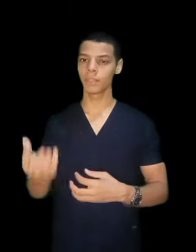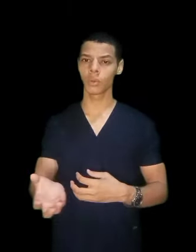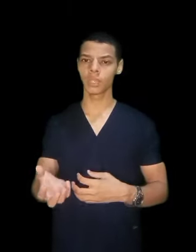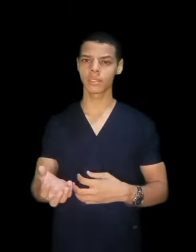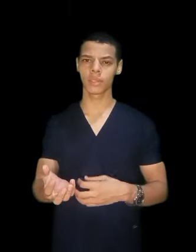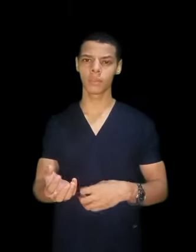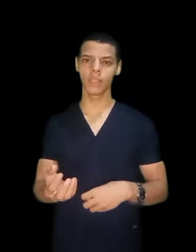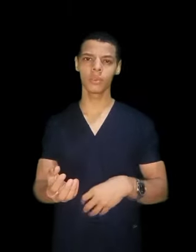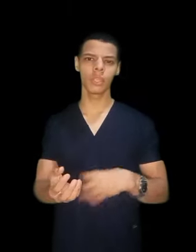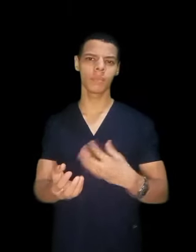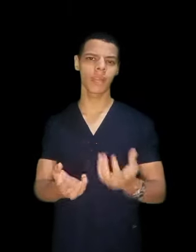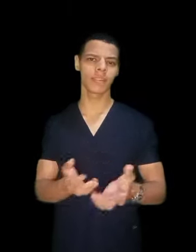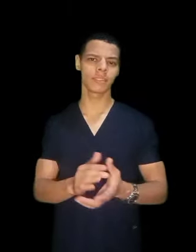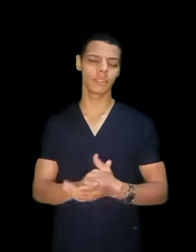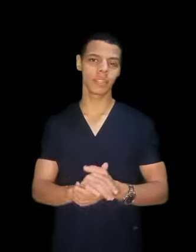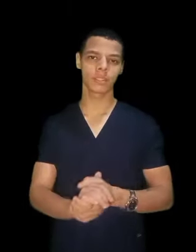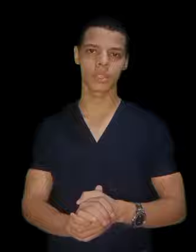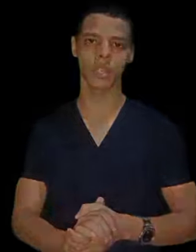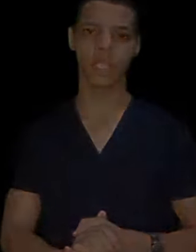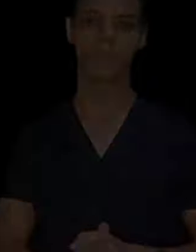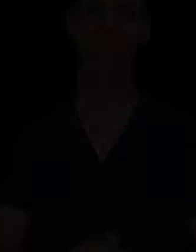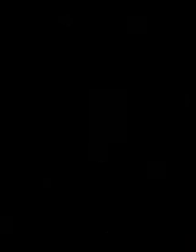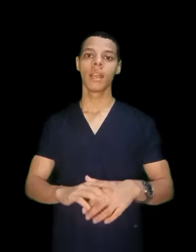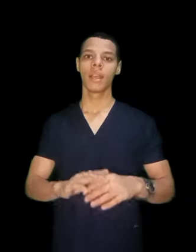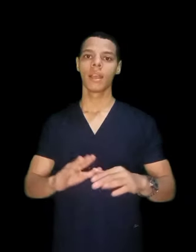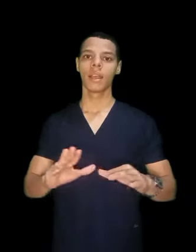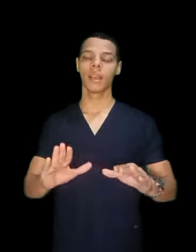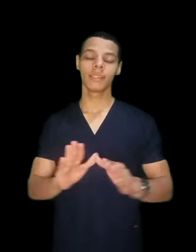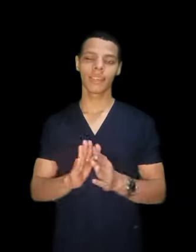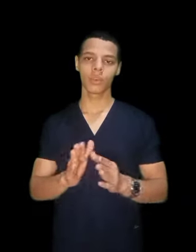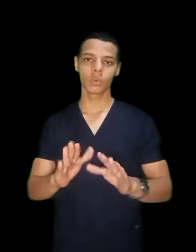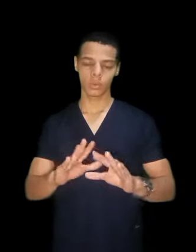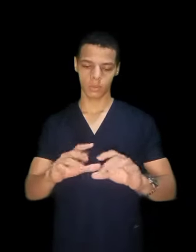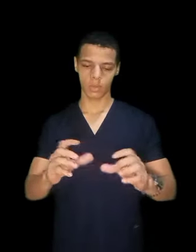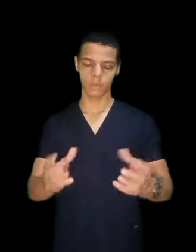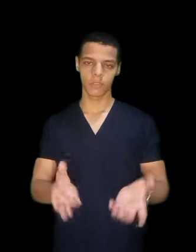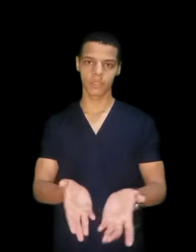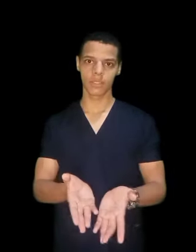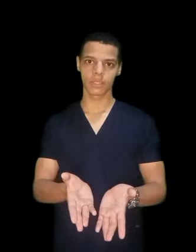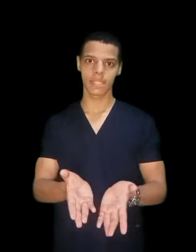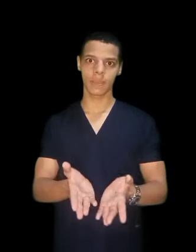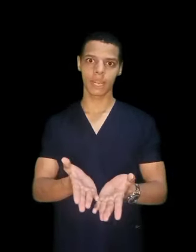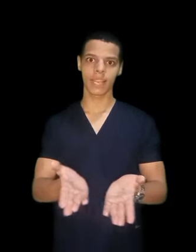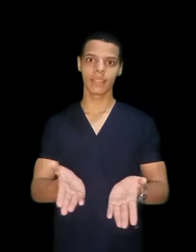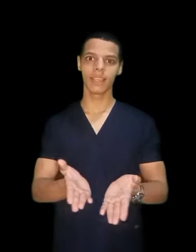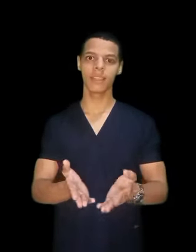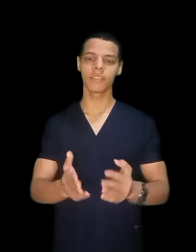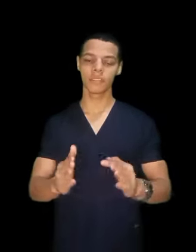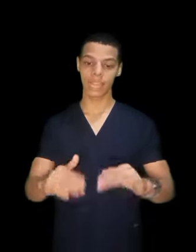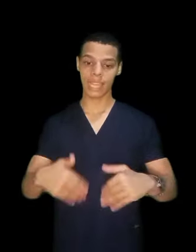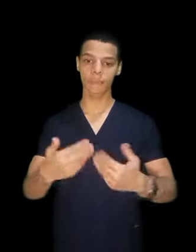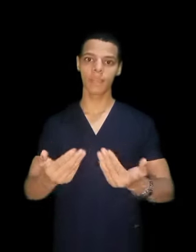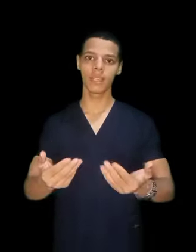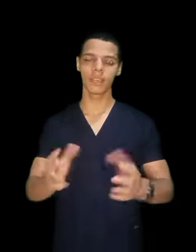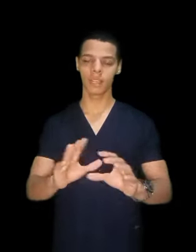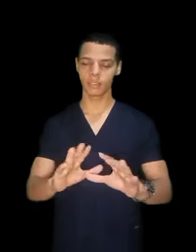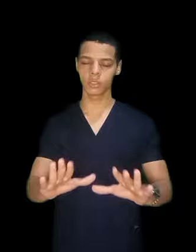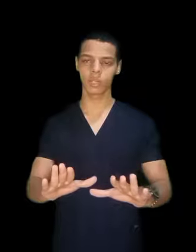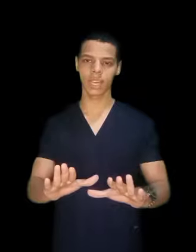بين كلية التمريد ومعهد فن صحي إنت لو فضلت سامع لحد هنا فكمل الفيديو أنا